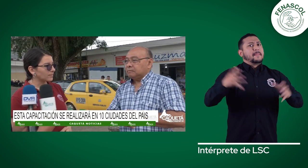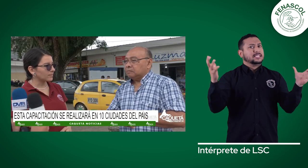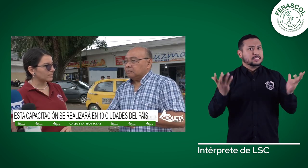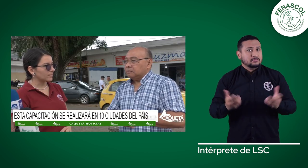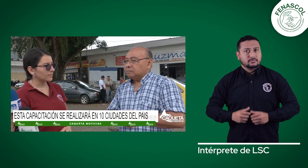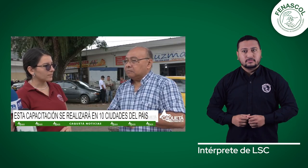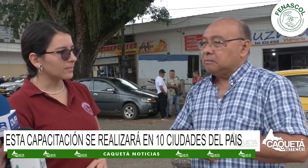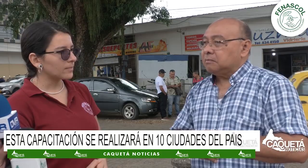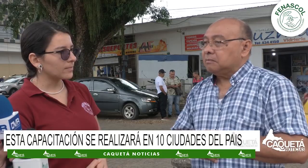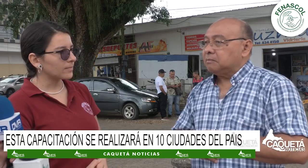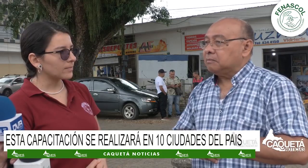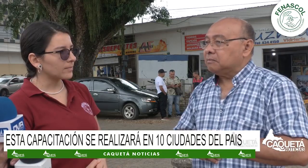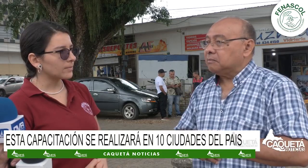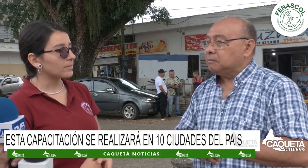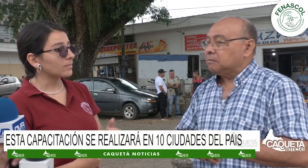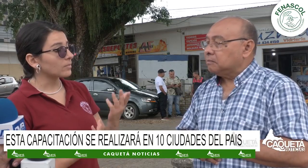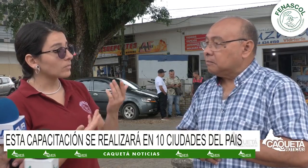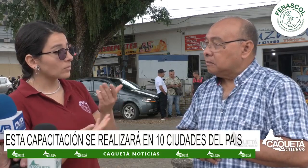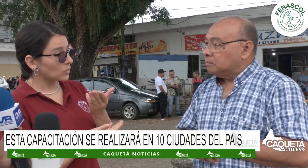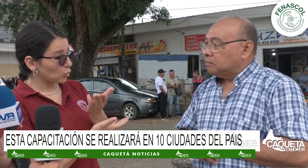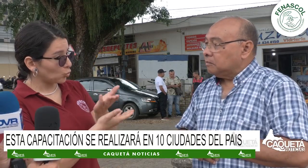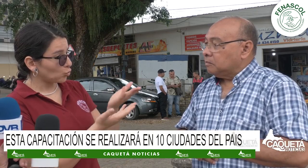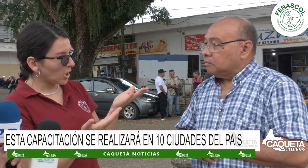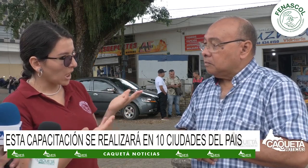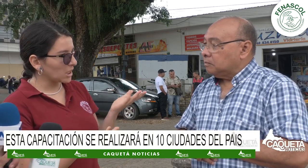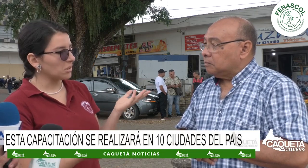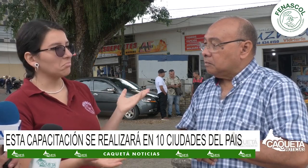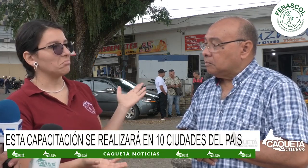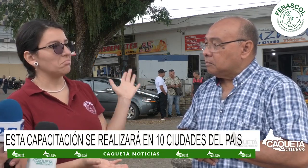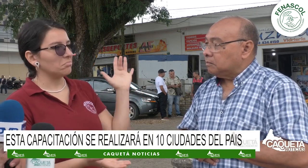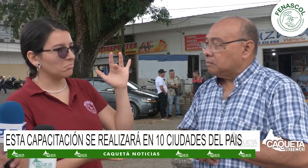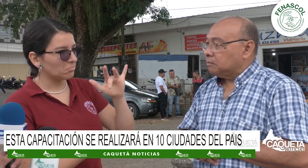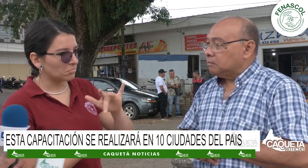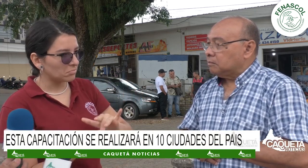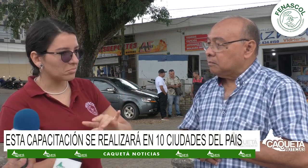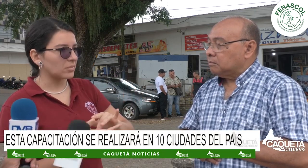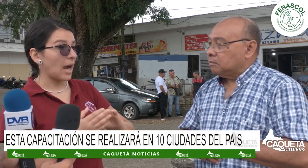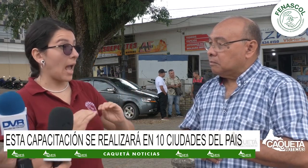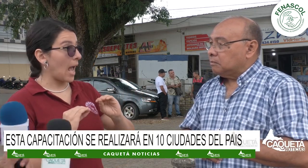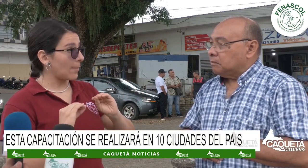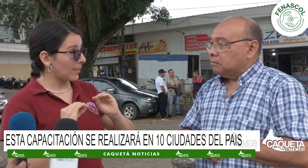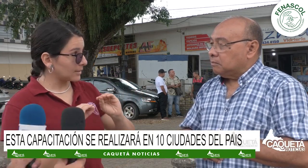Cuando ustedes precisamente van a conocer la capacitación para esta comunicación, ¿tiene algún costo?